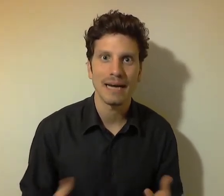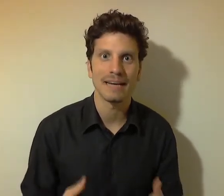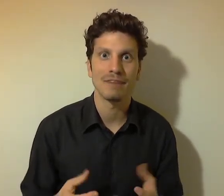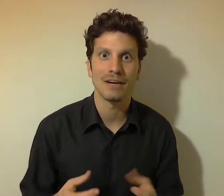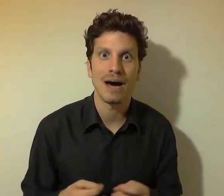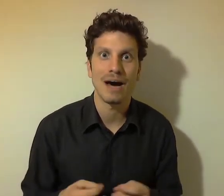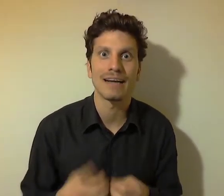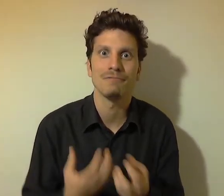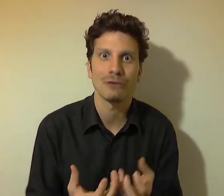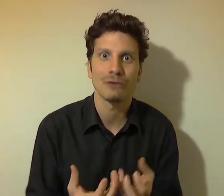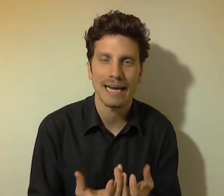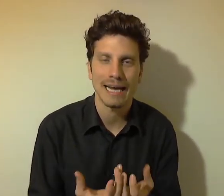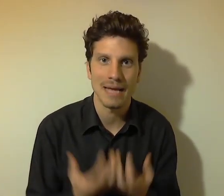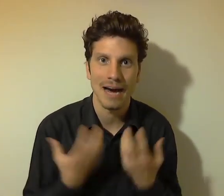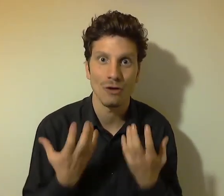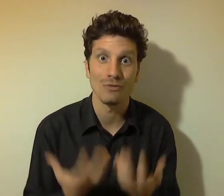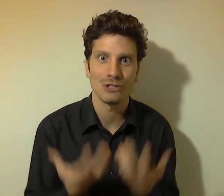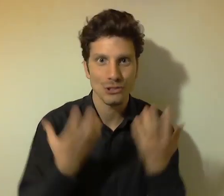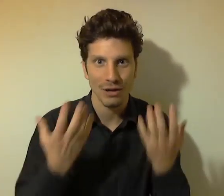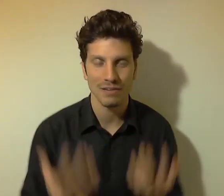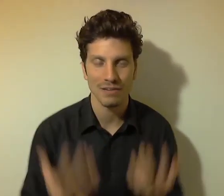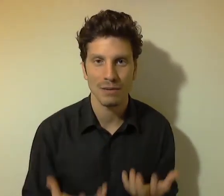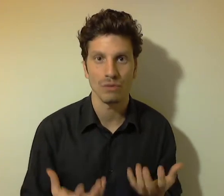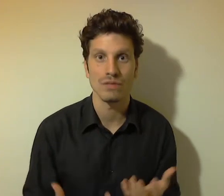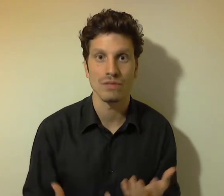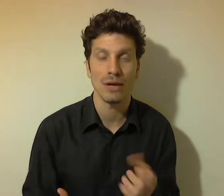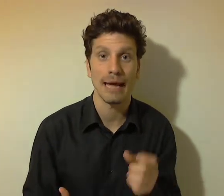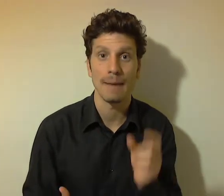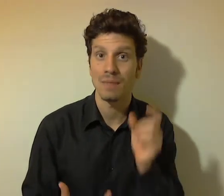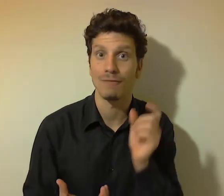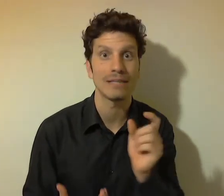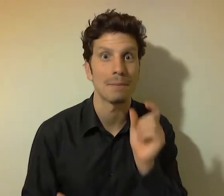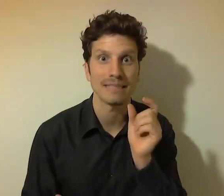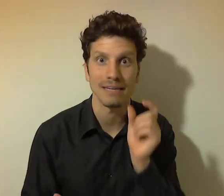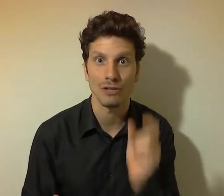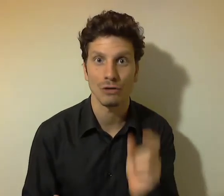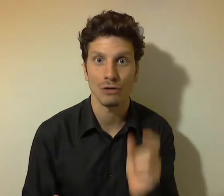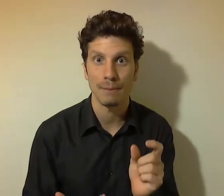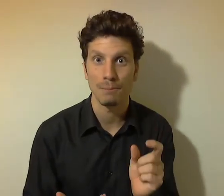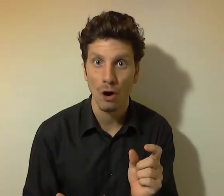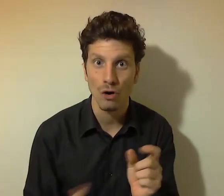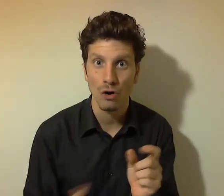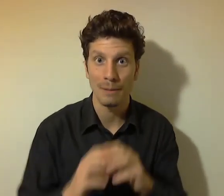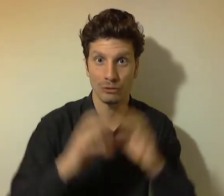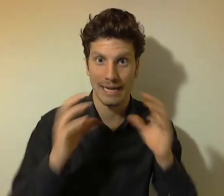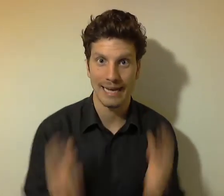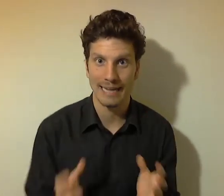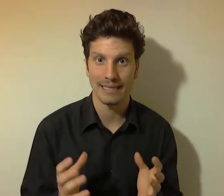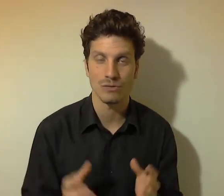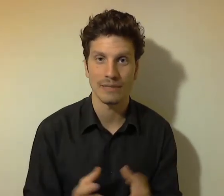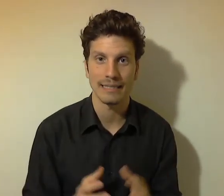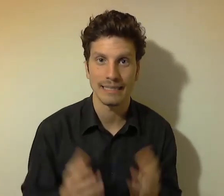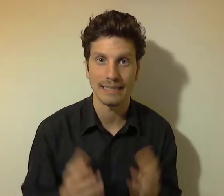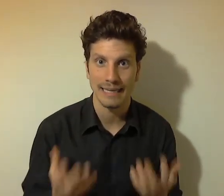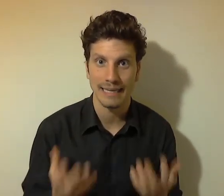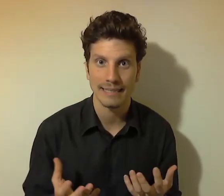che vanno a rinforzare la mia convinzione, ferma convinzione che a volte basta davvero fare poco per ottenere grandi risultati in classe